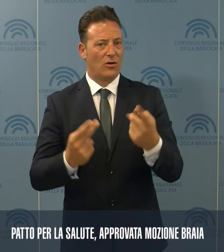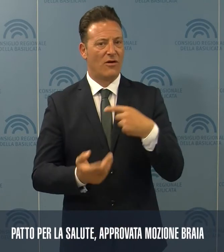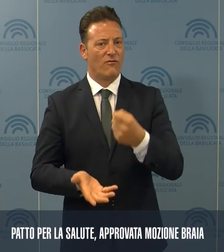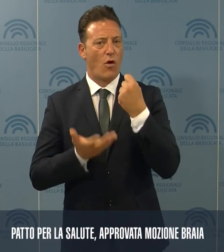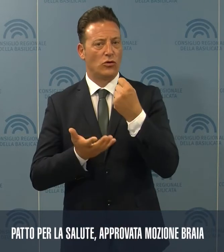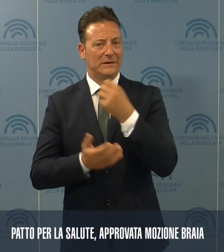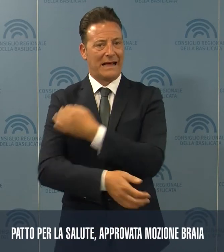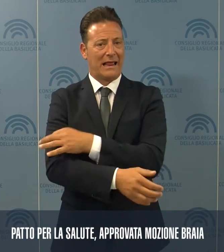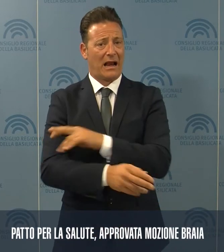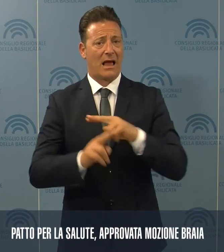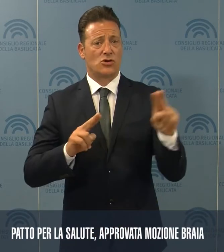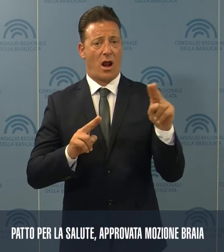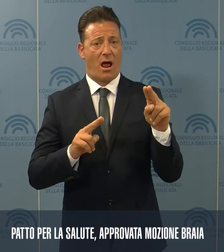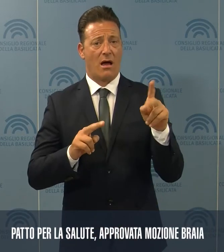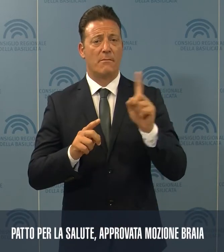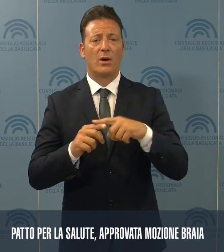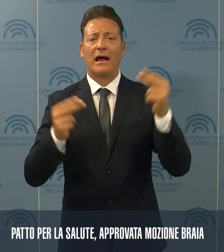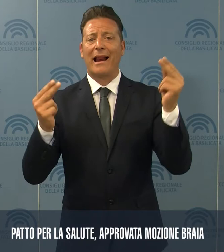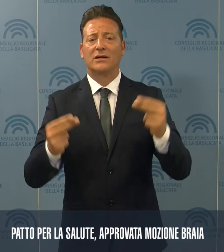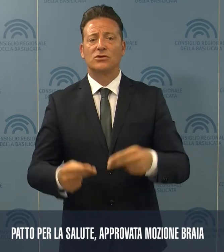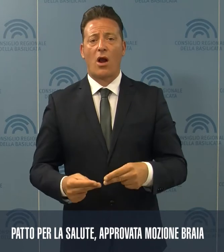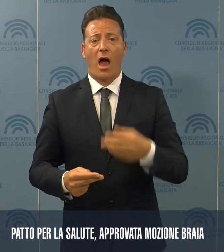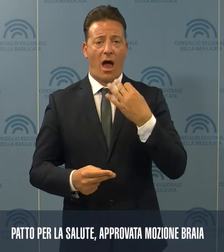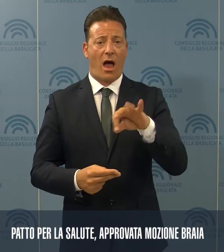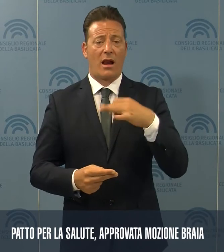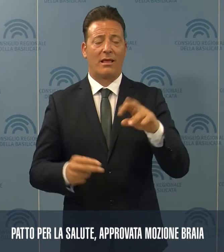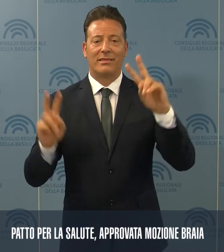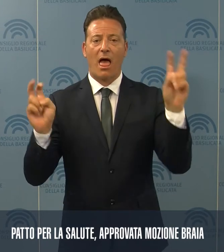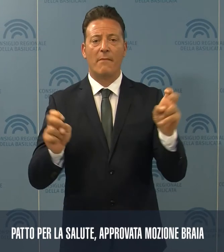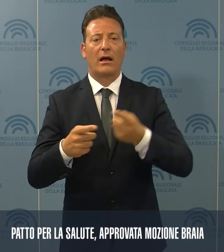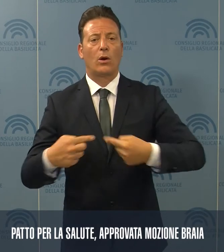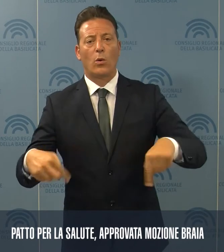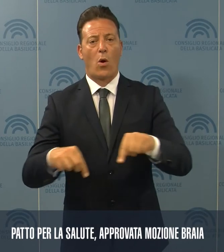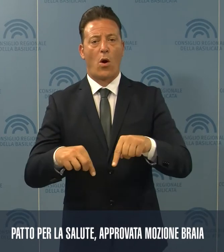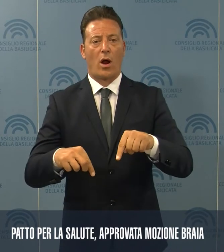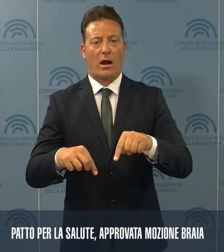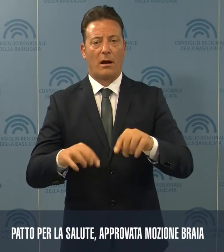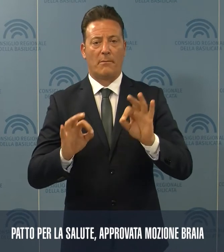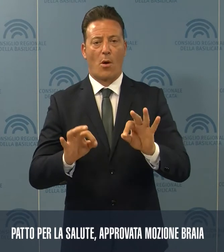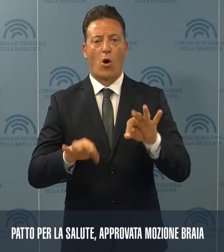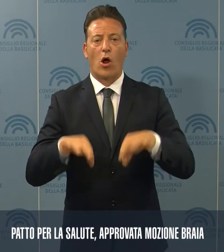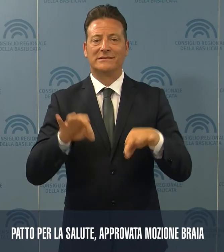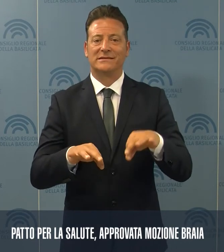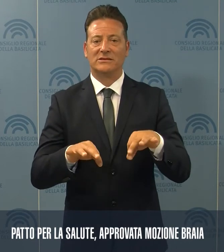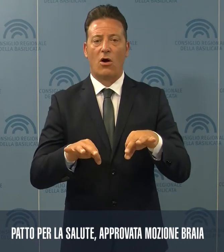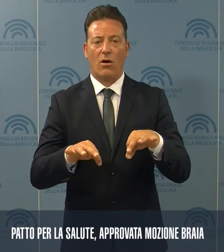Nazionale e relazionare sul tema in una riunione del Consiglio regionale appositamente